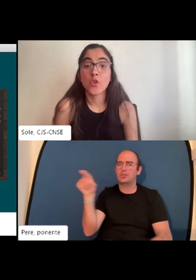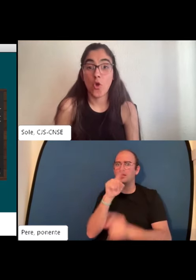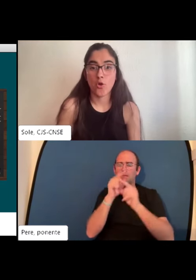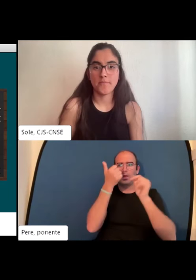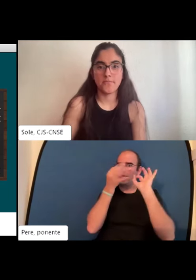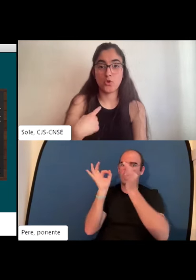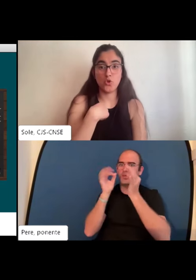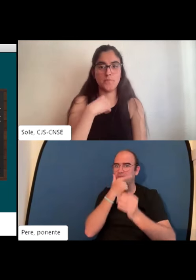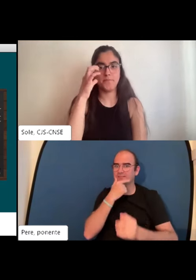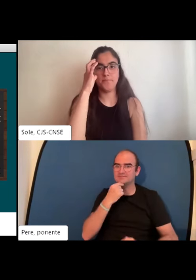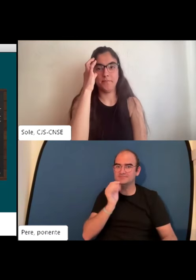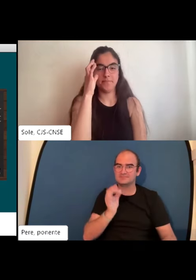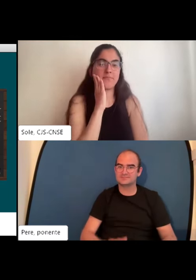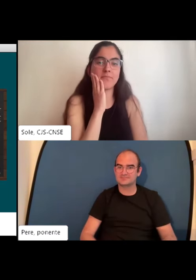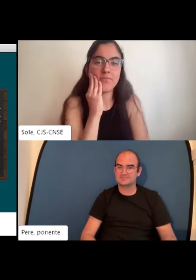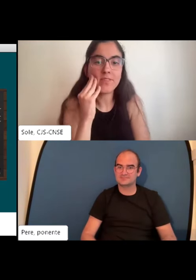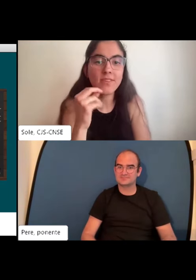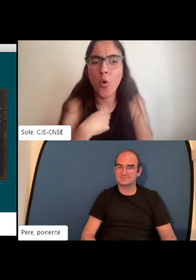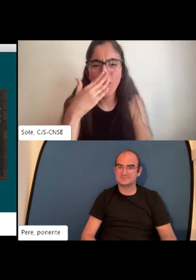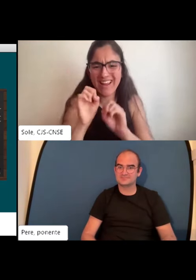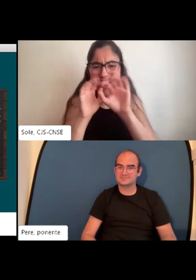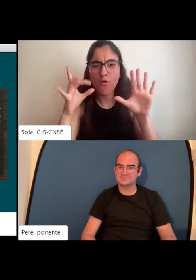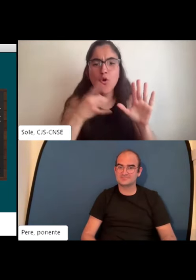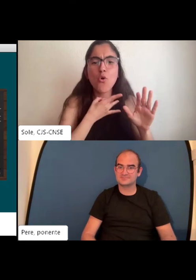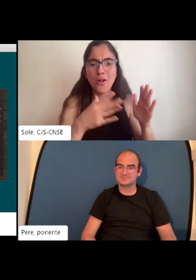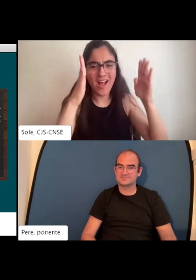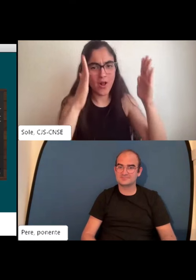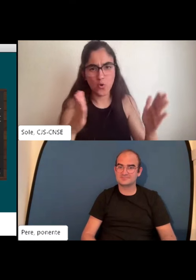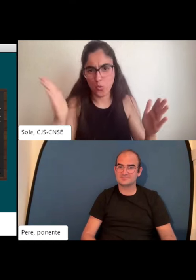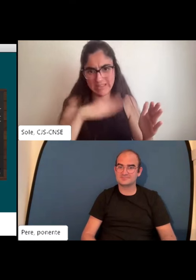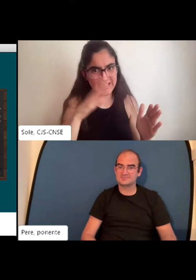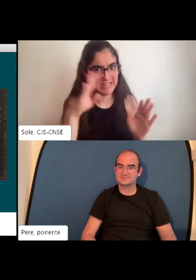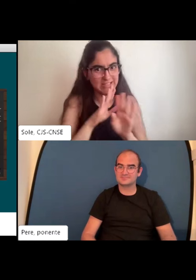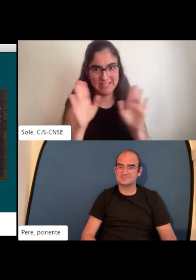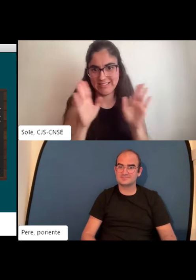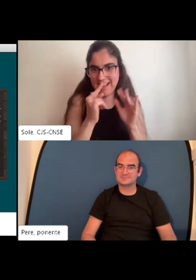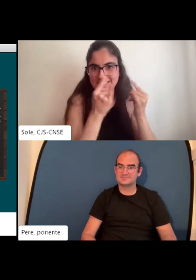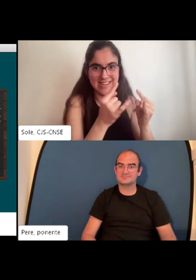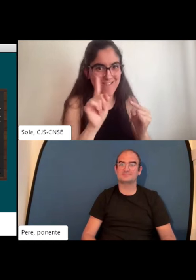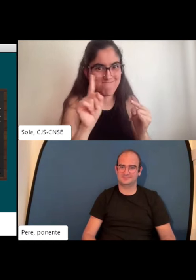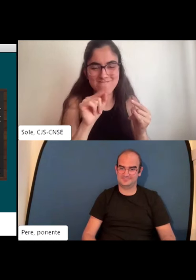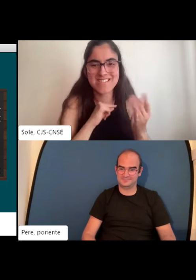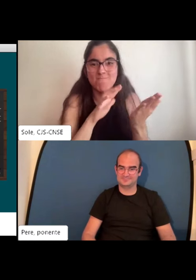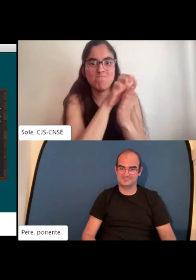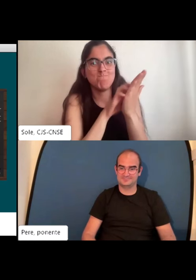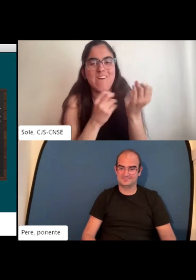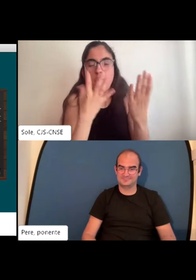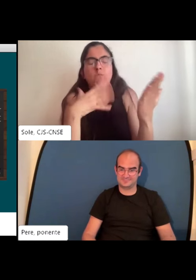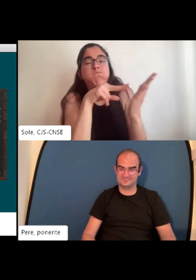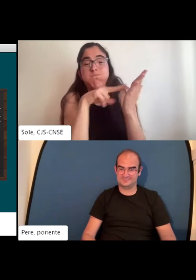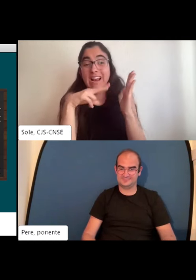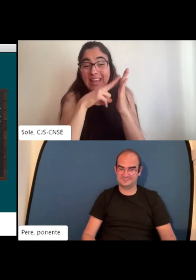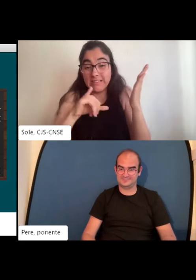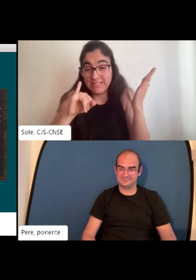si ves un currículum hecho por inteligencia artificial te llama la atención de los cuatro modelos